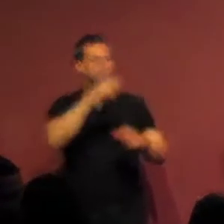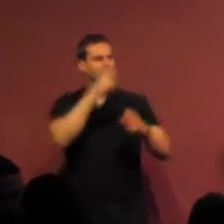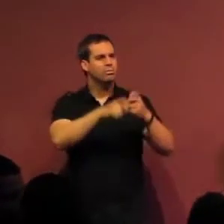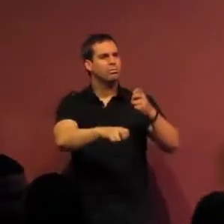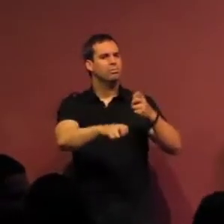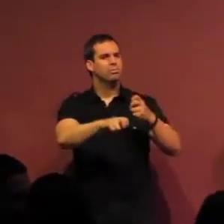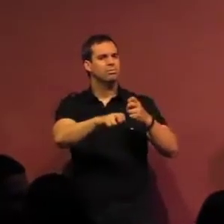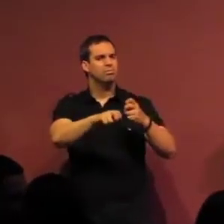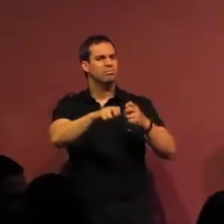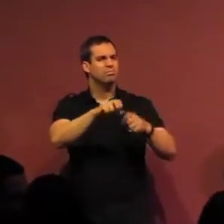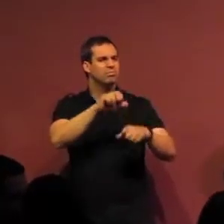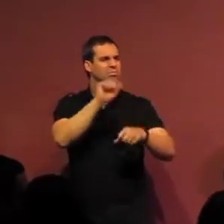Amén.